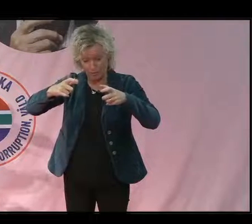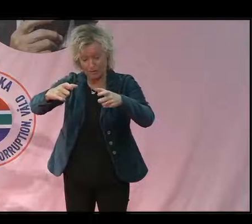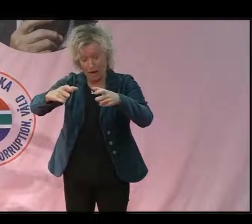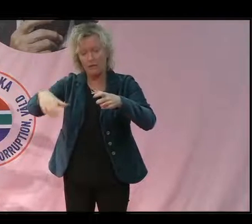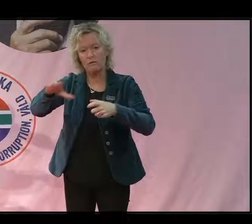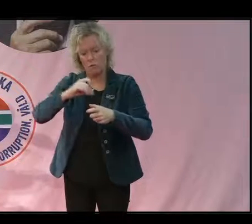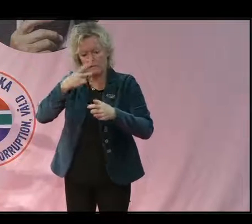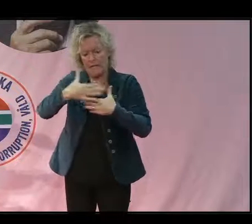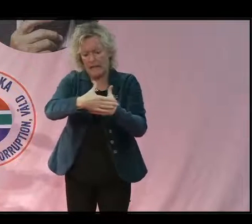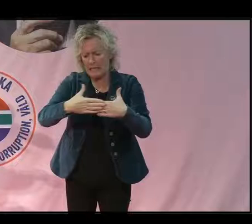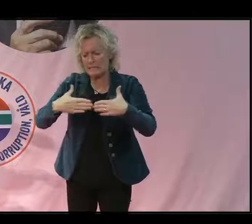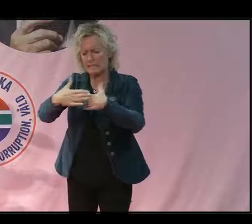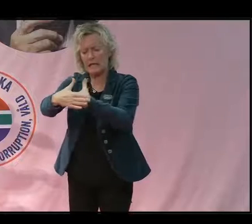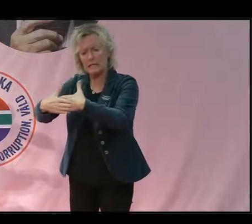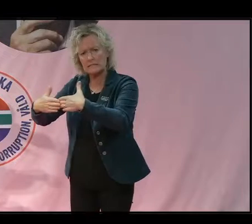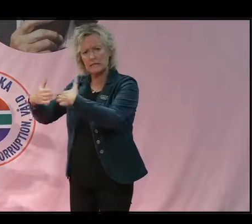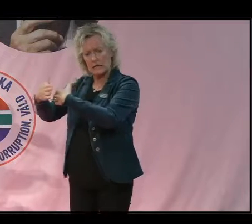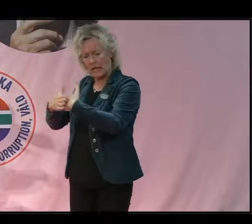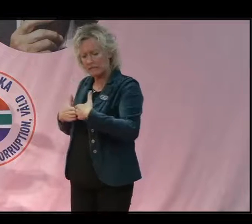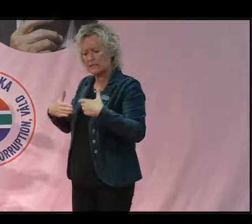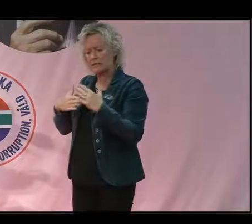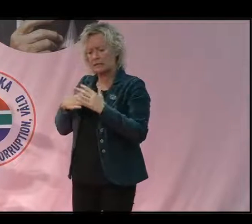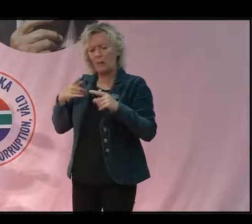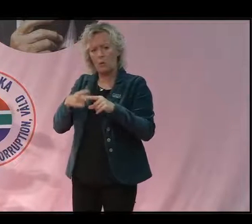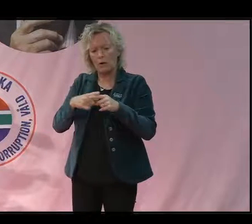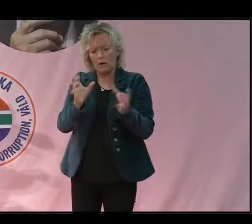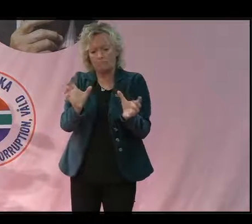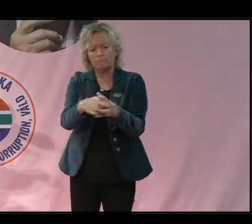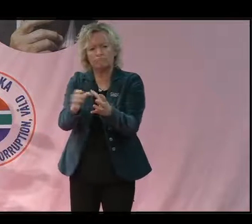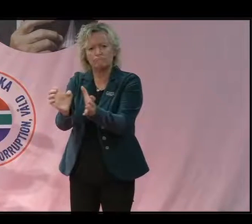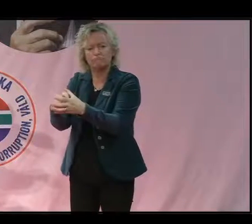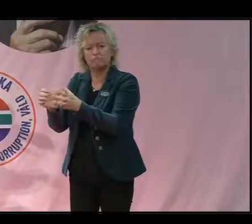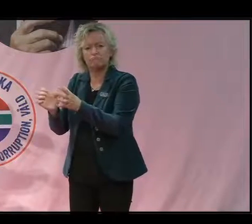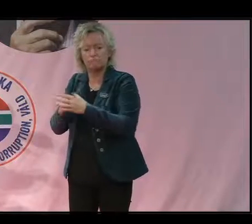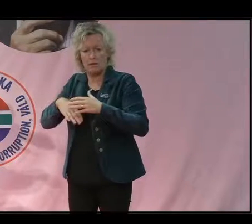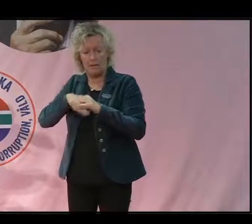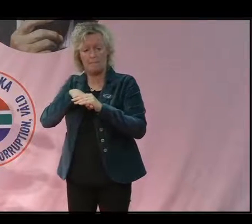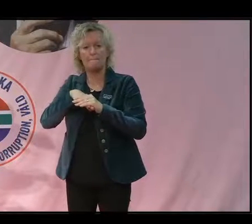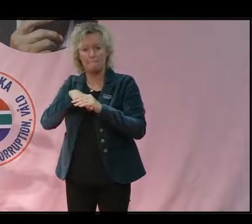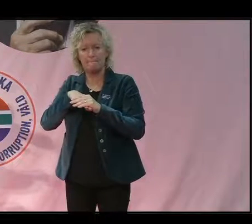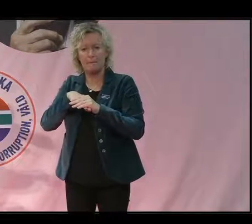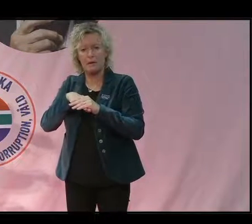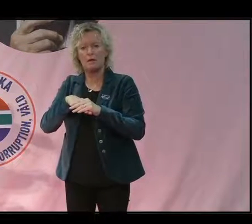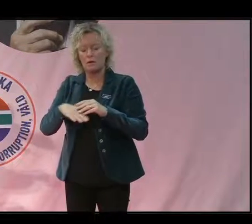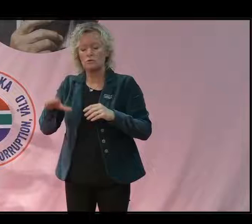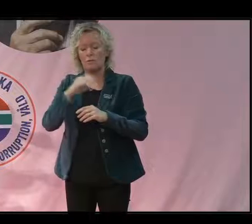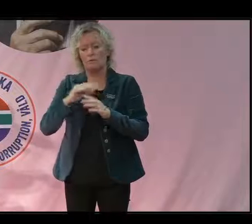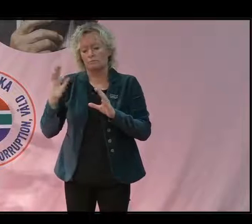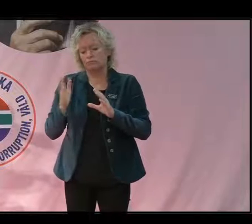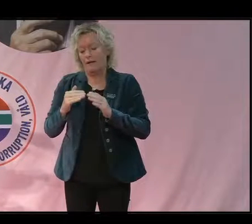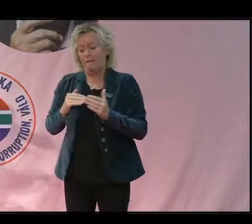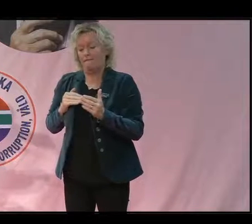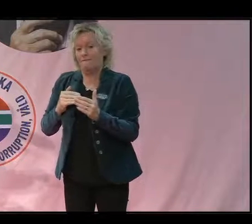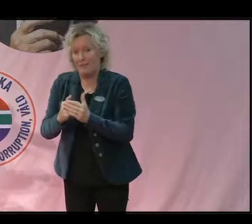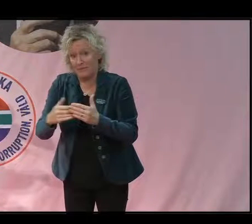gränserna för de här urfolksreservaten. Det är dit som avskogningen går. Alltså då man hugger ner